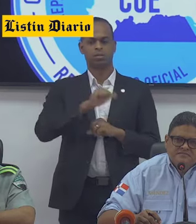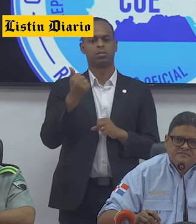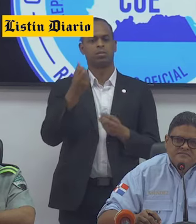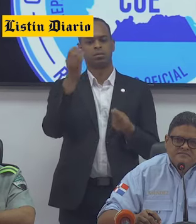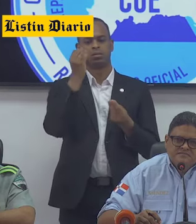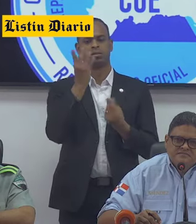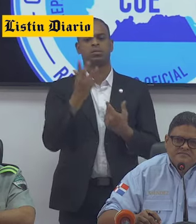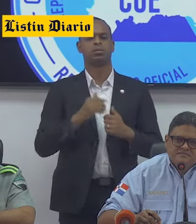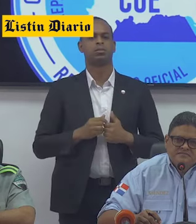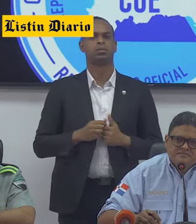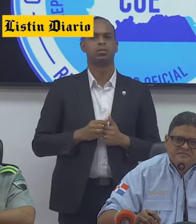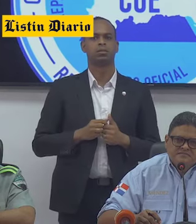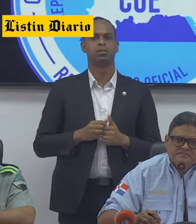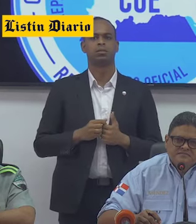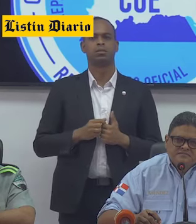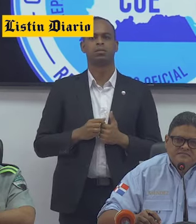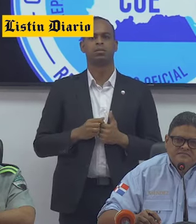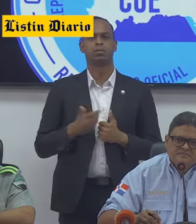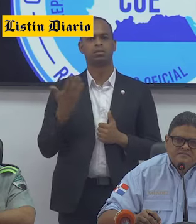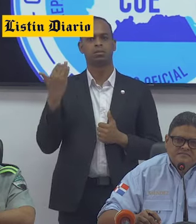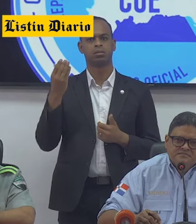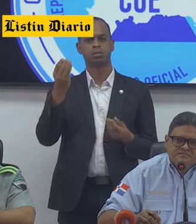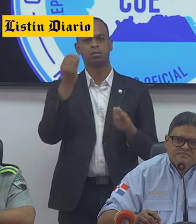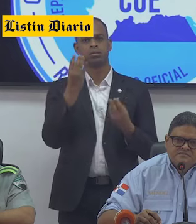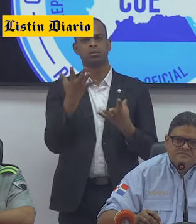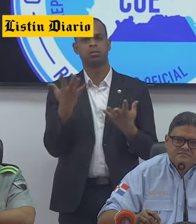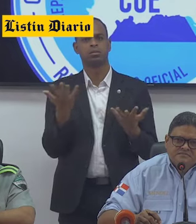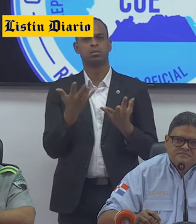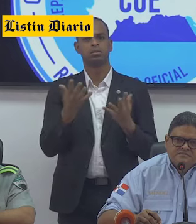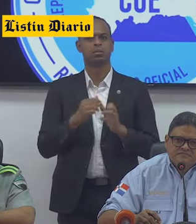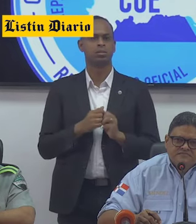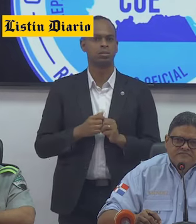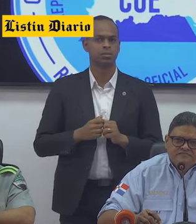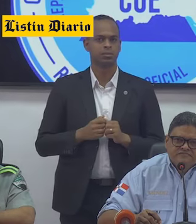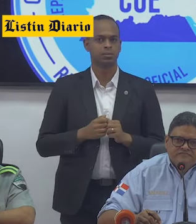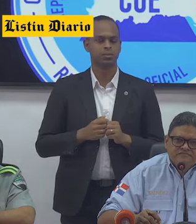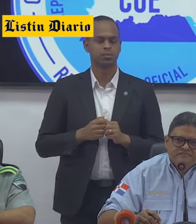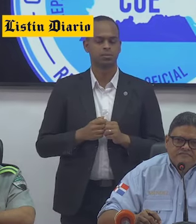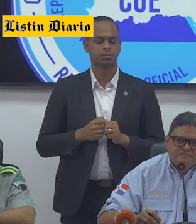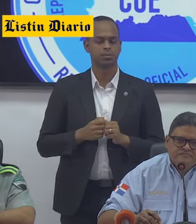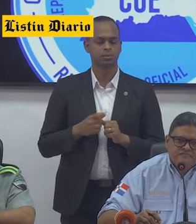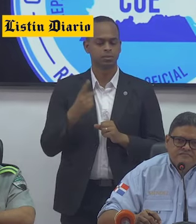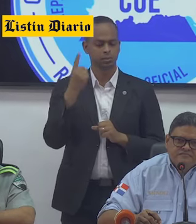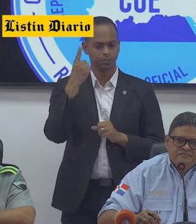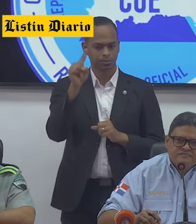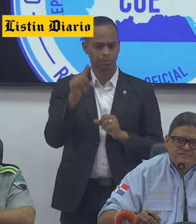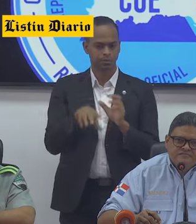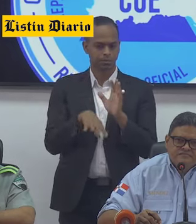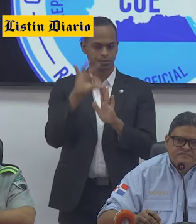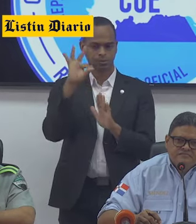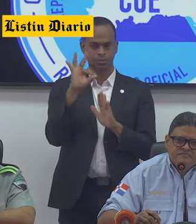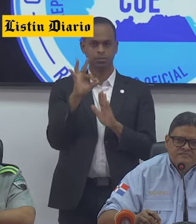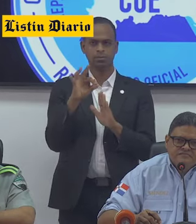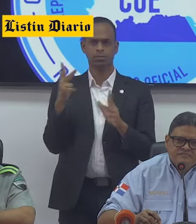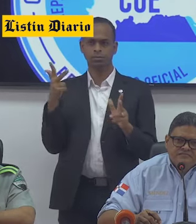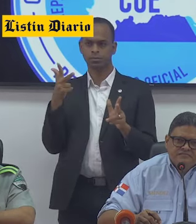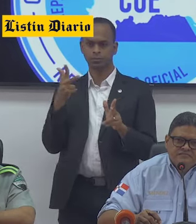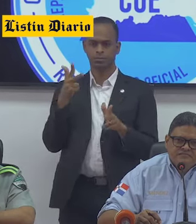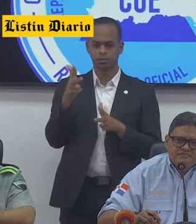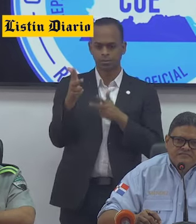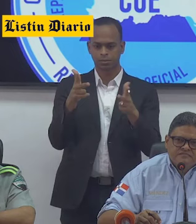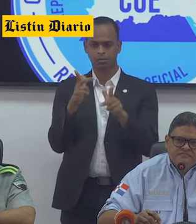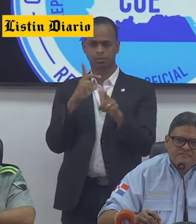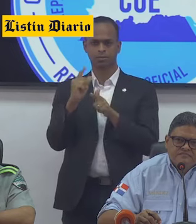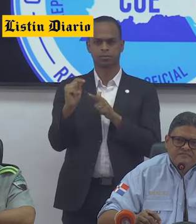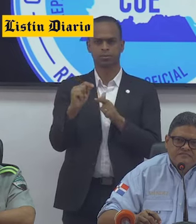que se había dicho de que había adquirido unas motocicletas para detectar la alta velocidad. ¿En estas